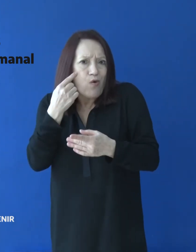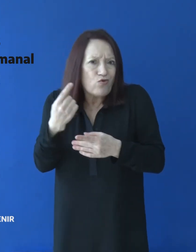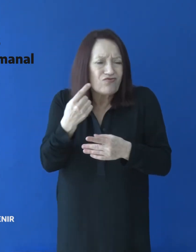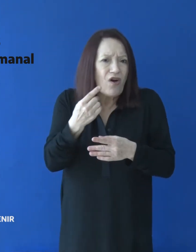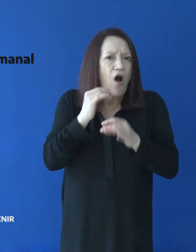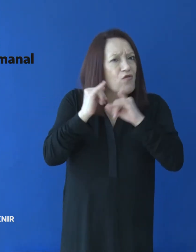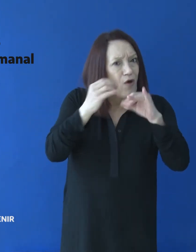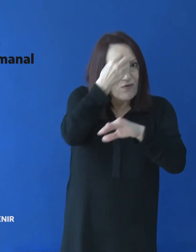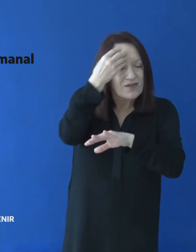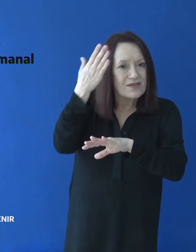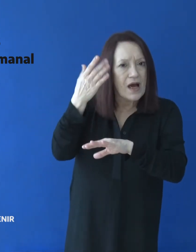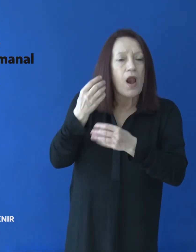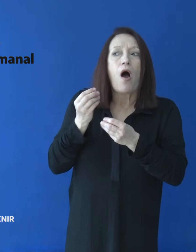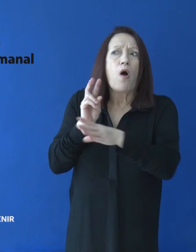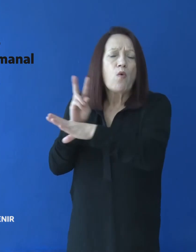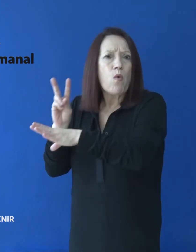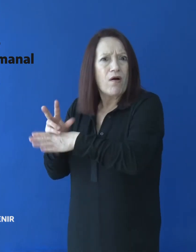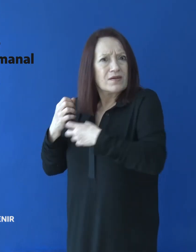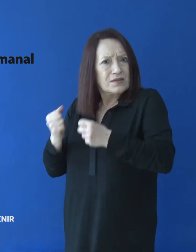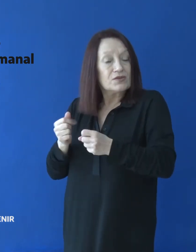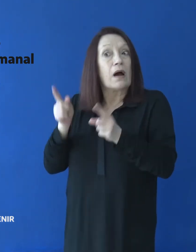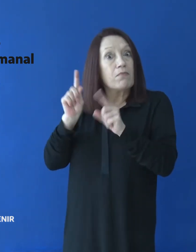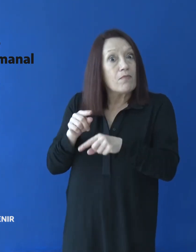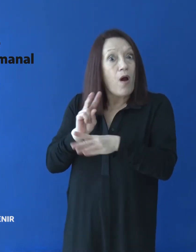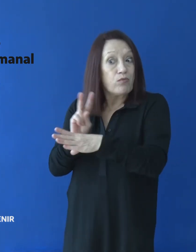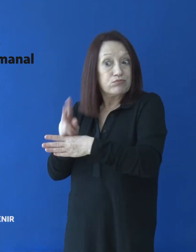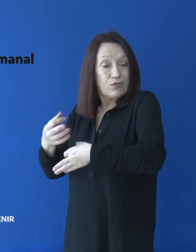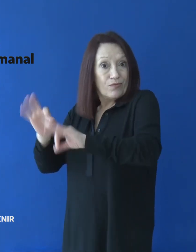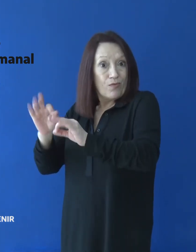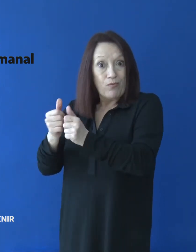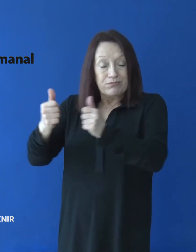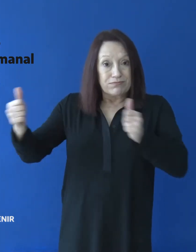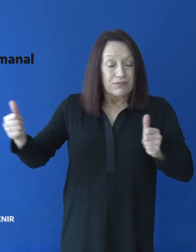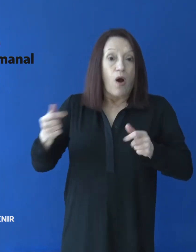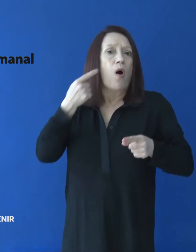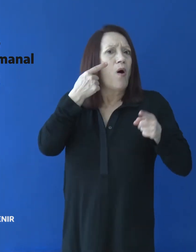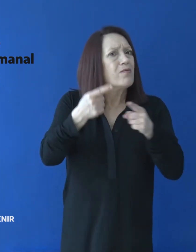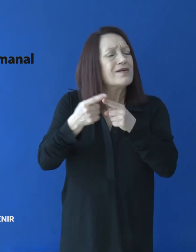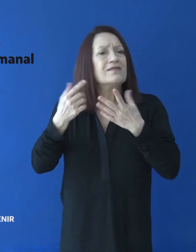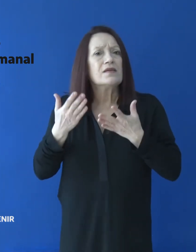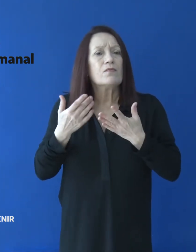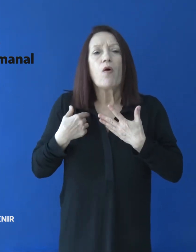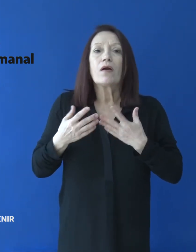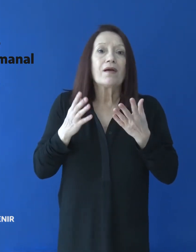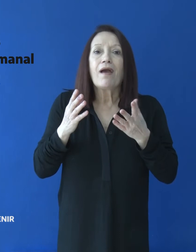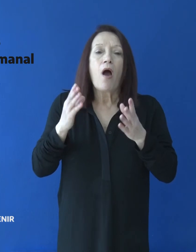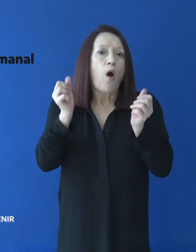respecto a los cuidados sanitarios y medidas de prevención. El objetivo es que a través de las áreas